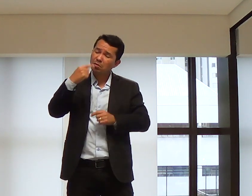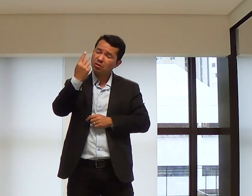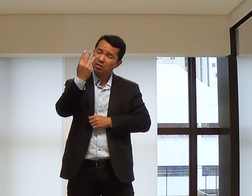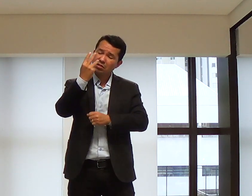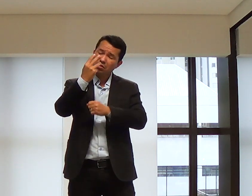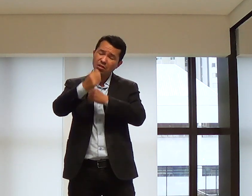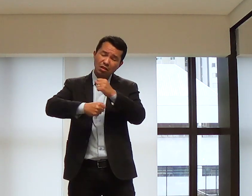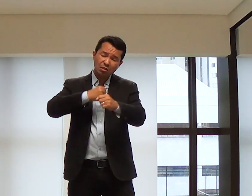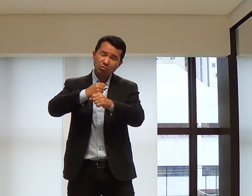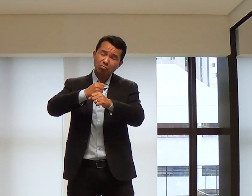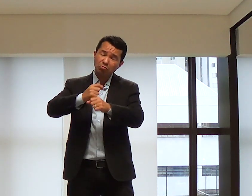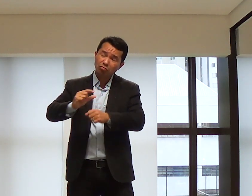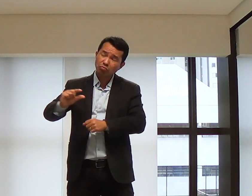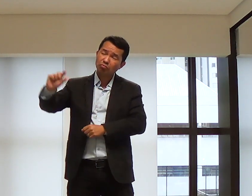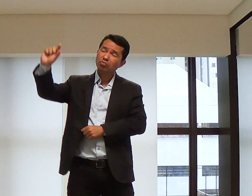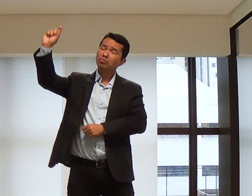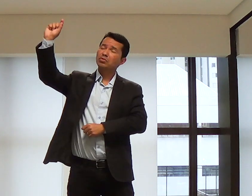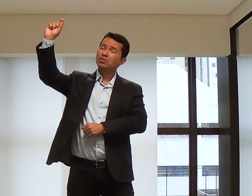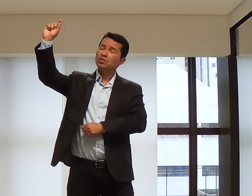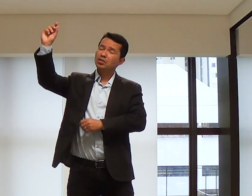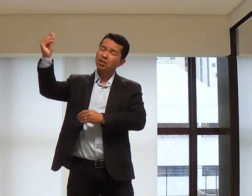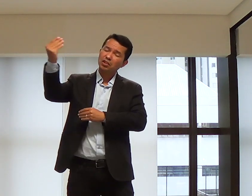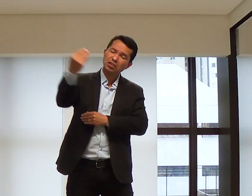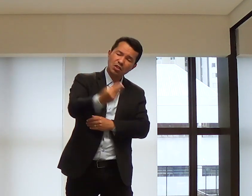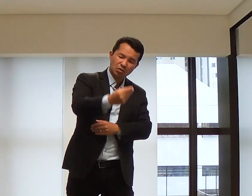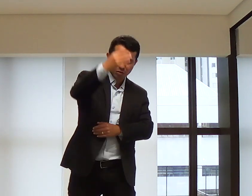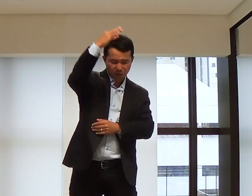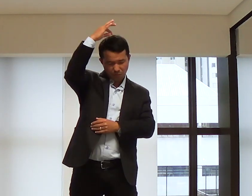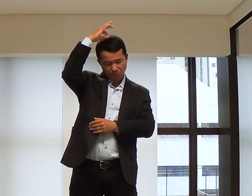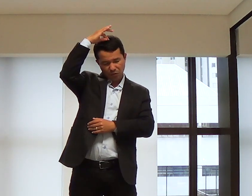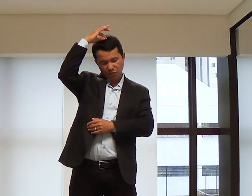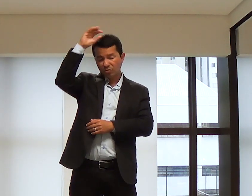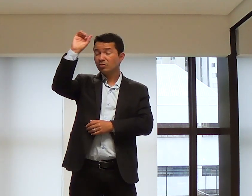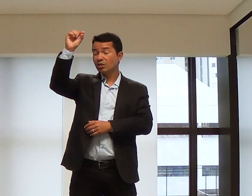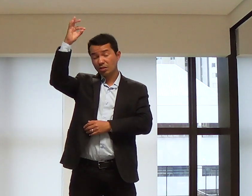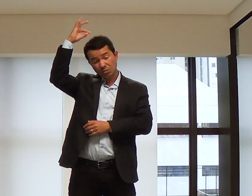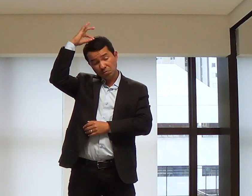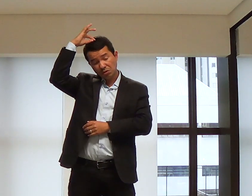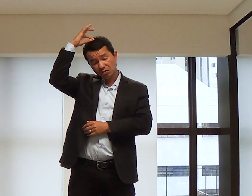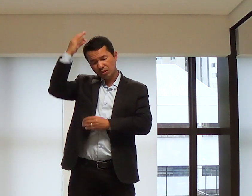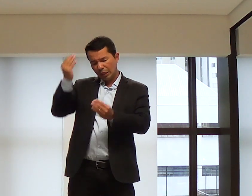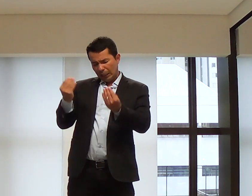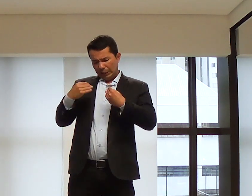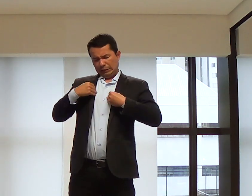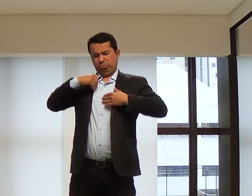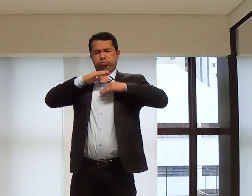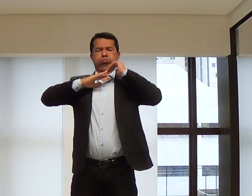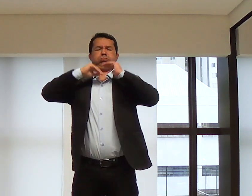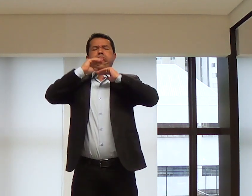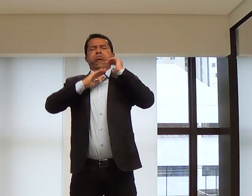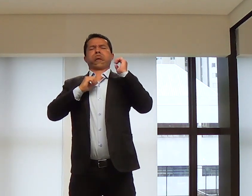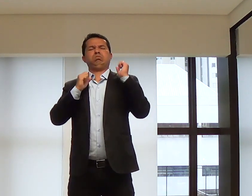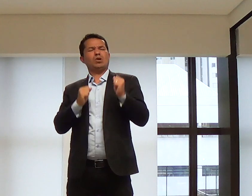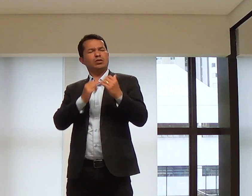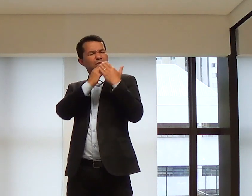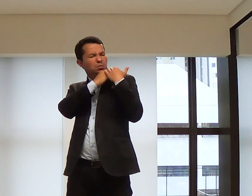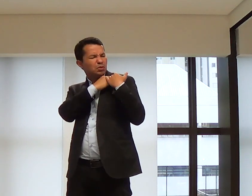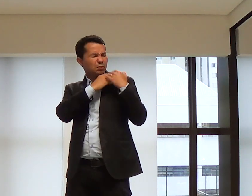Serviu. E por três anos esteve aqui. Após isso, subiu nos céus e deixou o seu Espírito